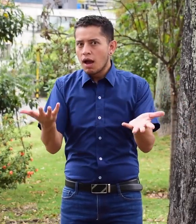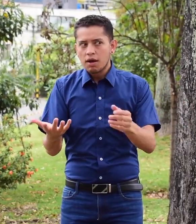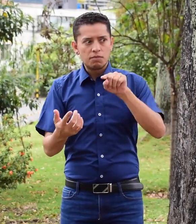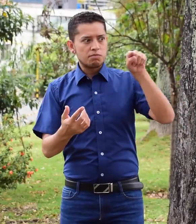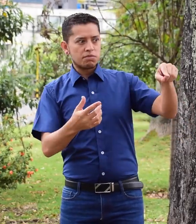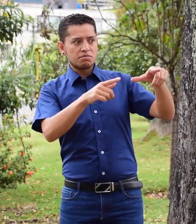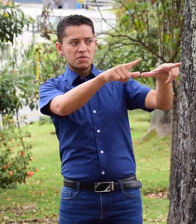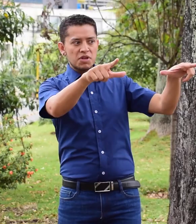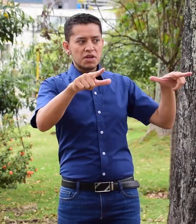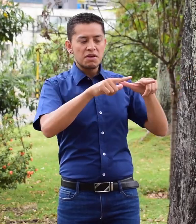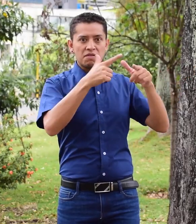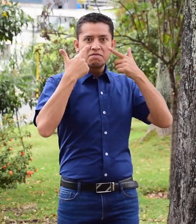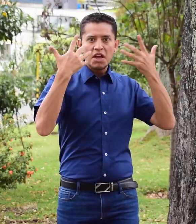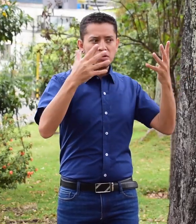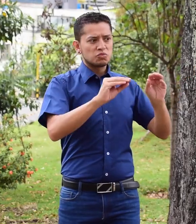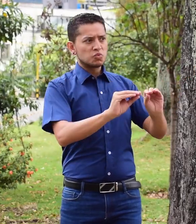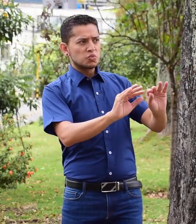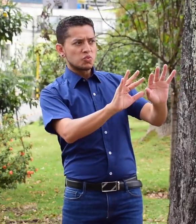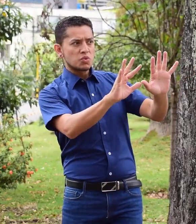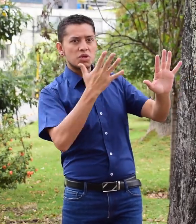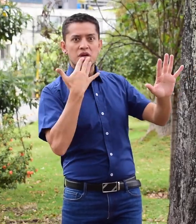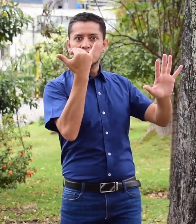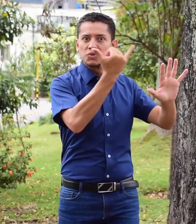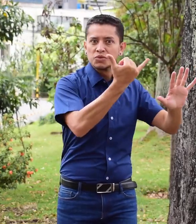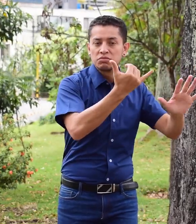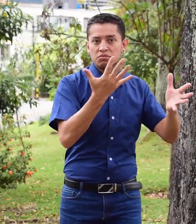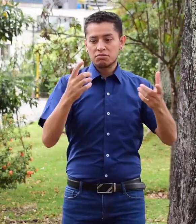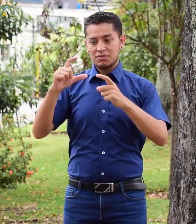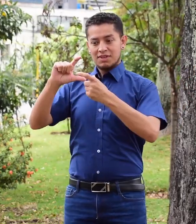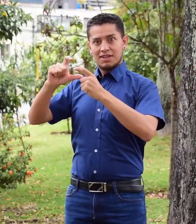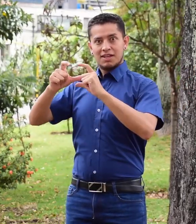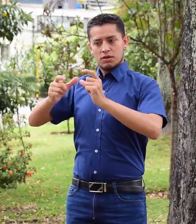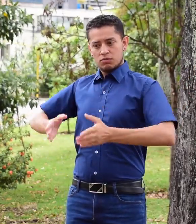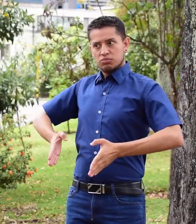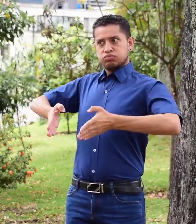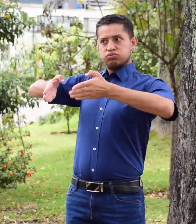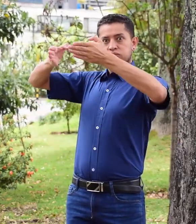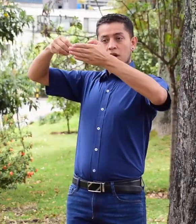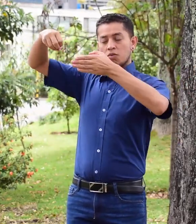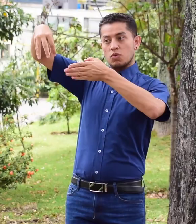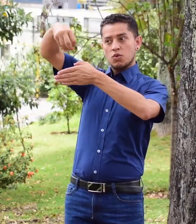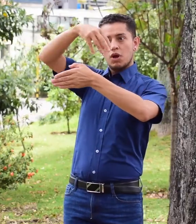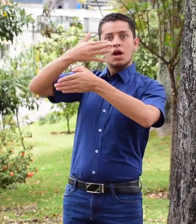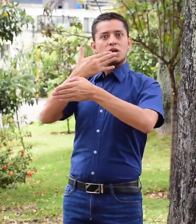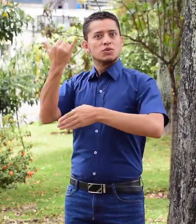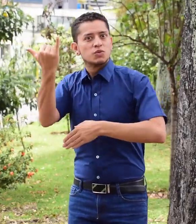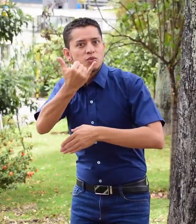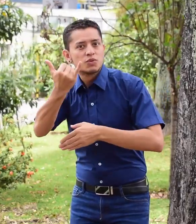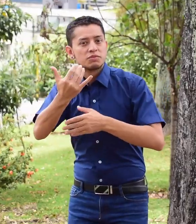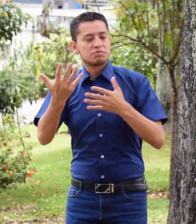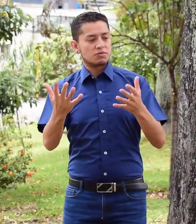Hagamos que este día, lugares representativos de nuestra ciudad se iluminen con el color azul. La Torre Colpatria, el Movistar